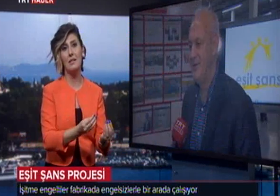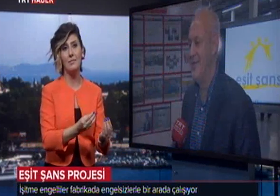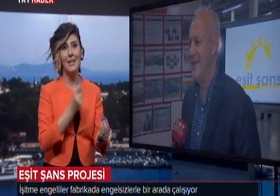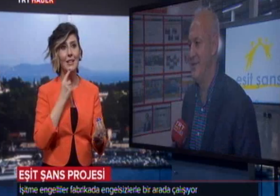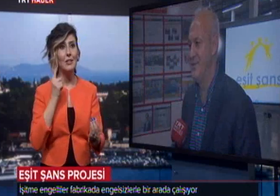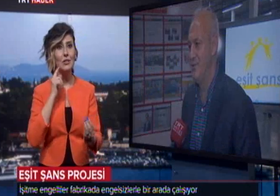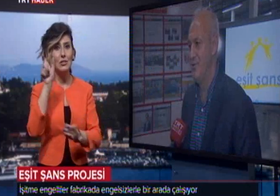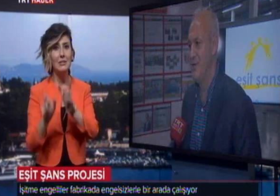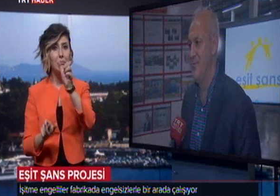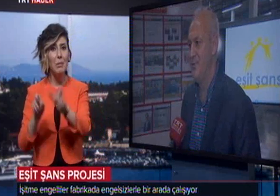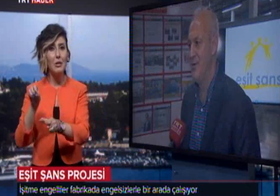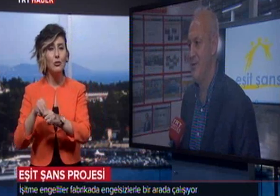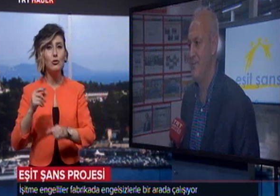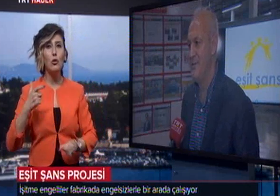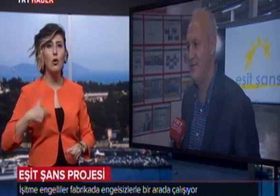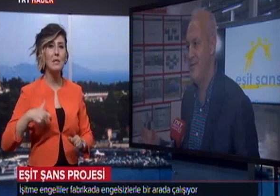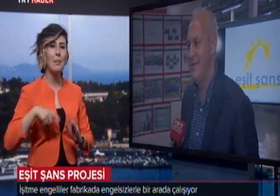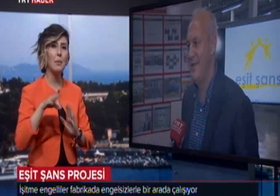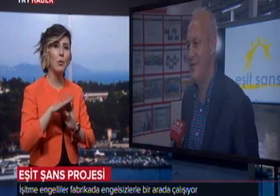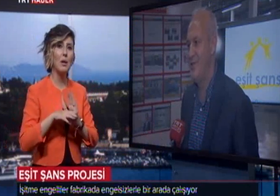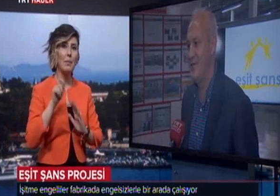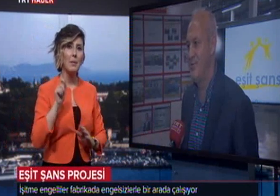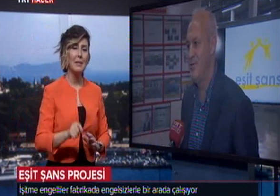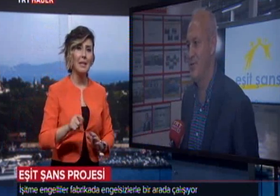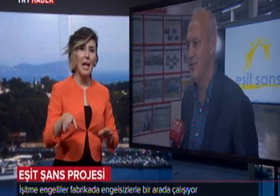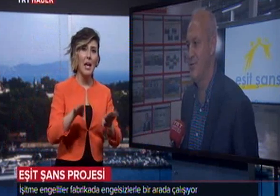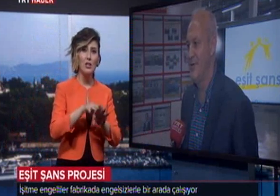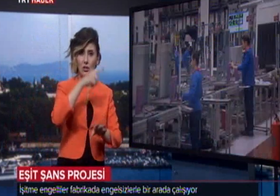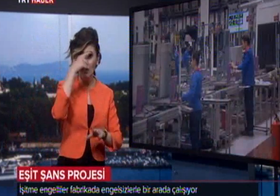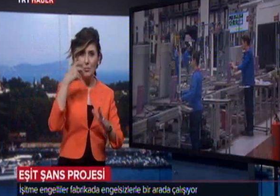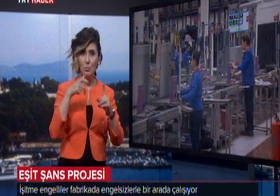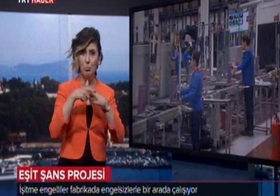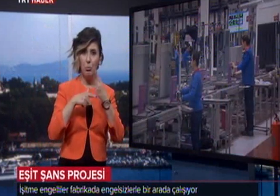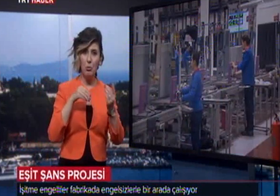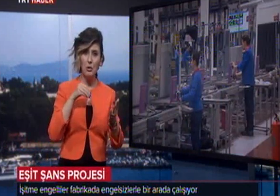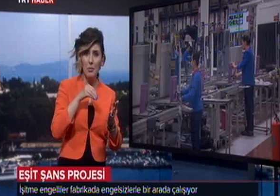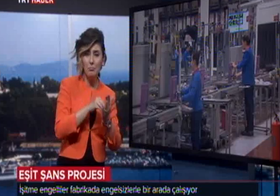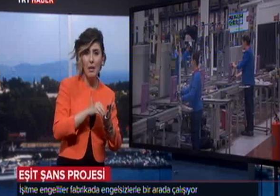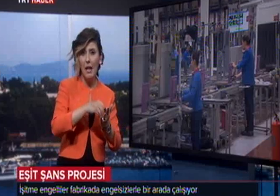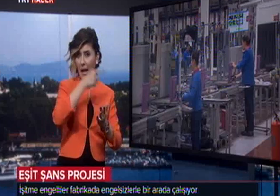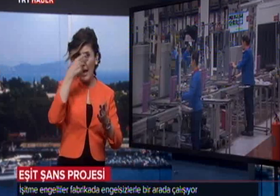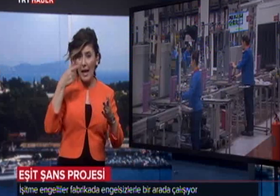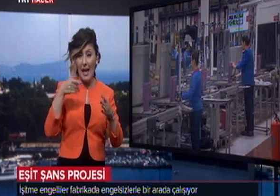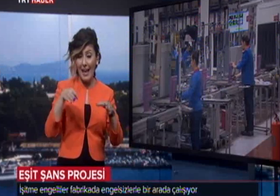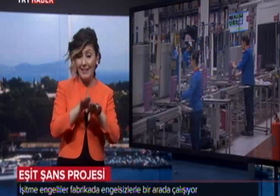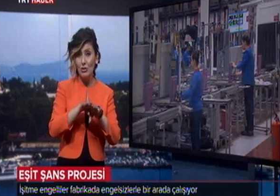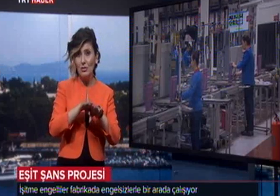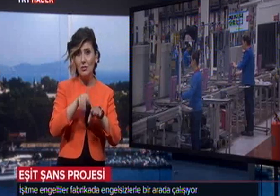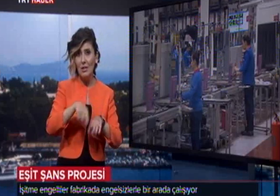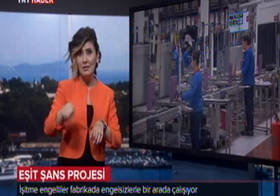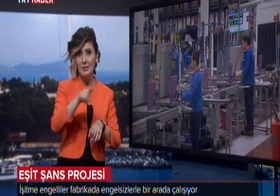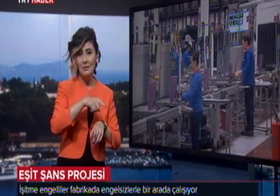İşitme engelleri için çok özel bir program yaptık. İçine de eşit şans projesi koyduk. Eşit şans şuradan geliyor. Biz eğer